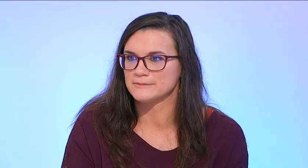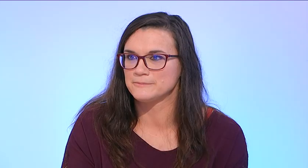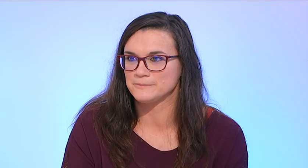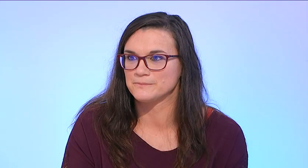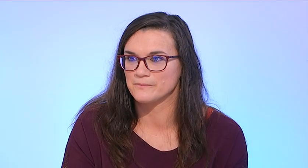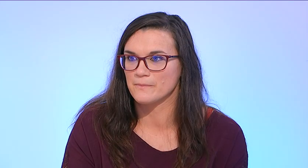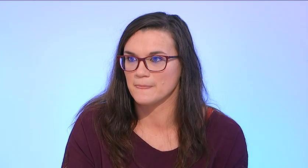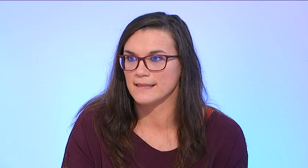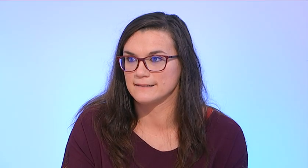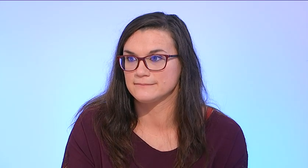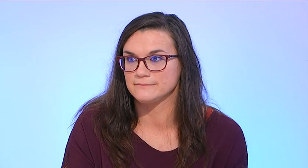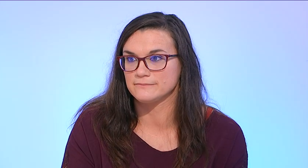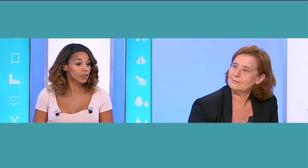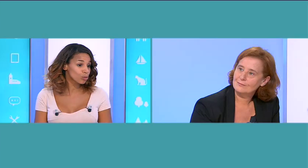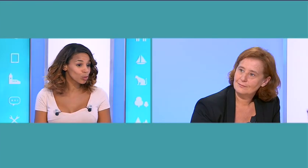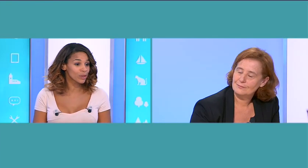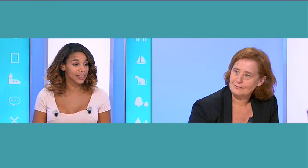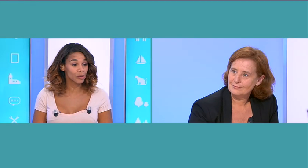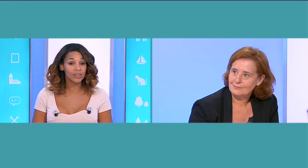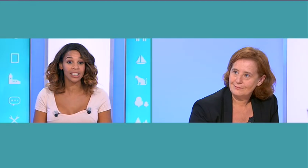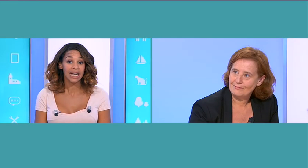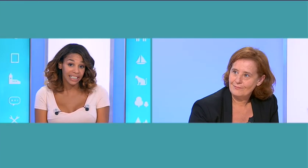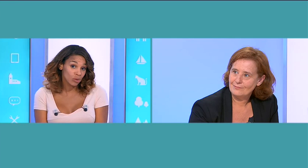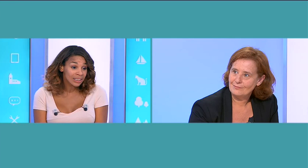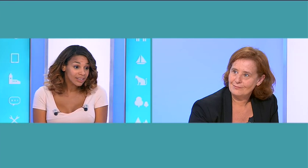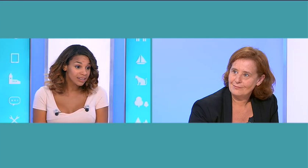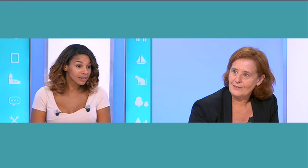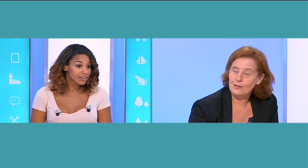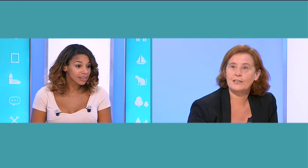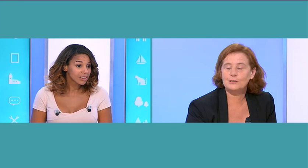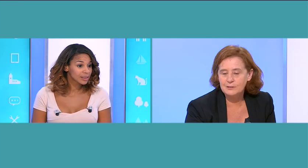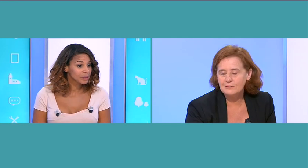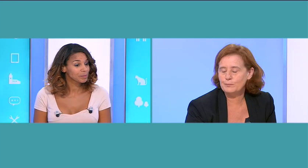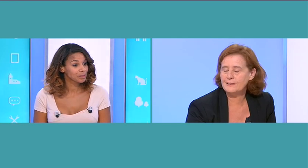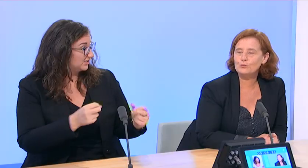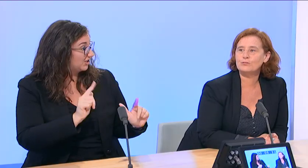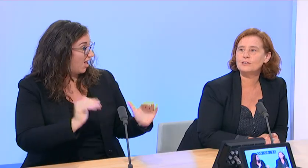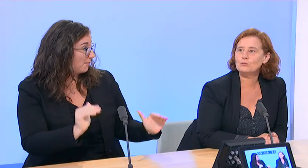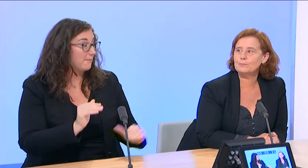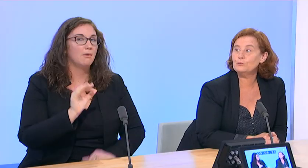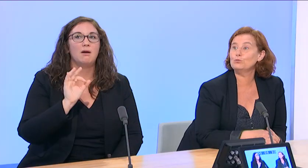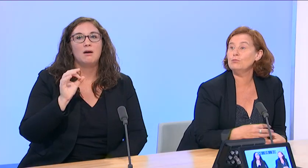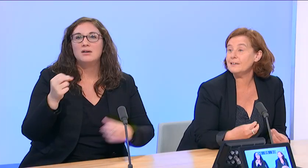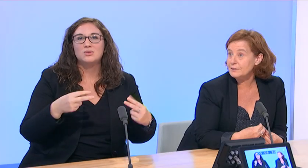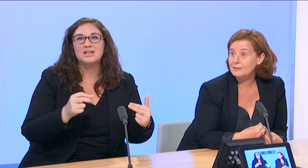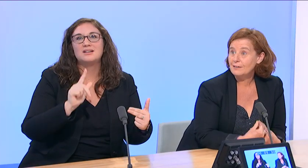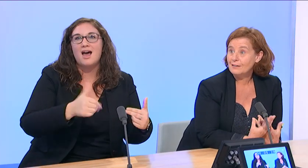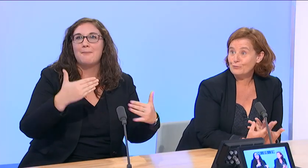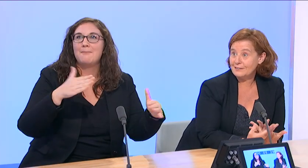pourrait se dire, j'ai envie de me poser la question, forcément, et je me suis posé la question, c'est qu'il y des sous-titres. Alors, il y des sous-titres, mais très souvent, ils ne sont pas du tout adaptés, en fait,